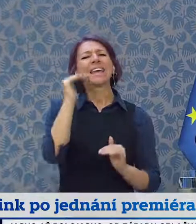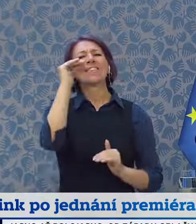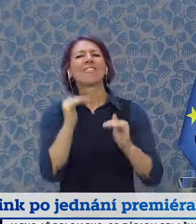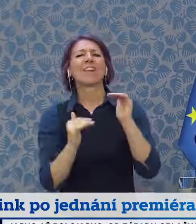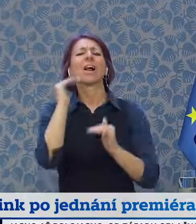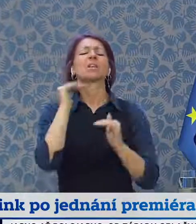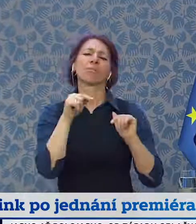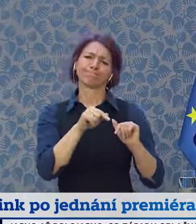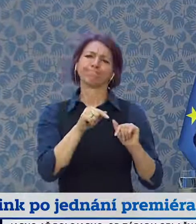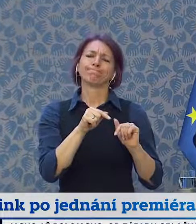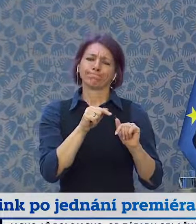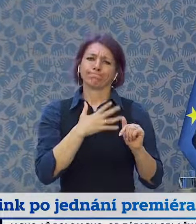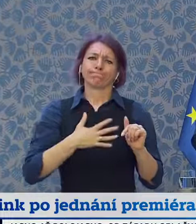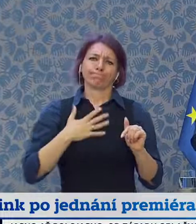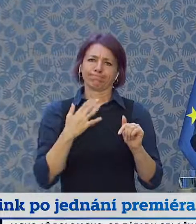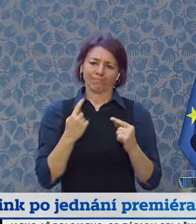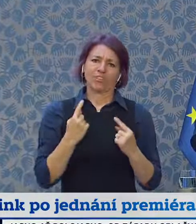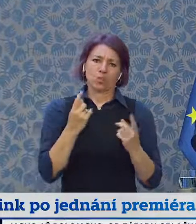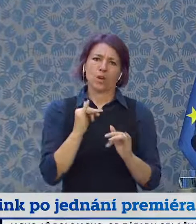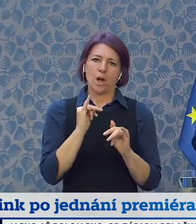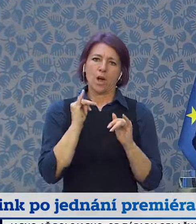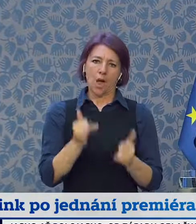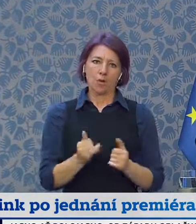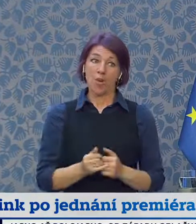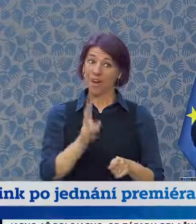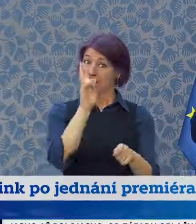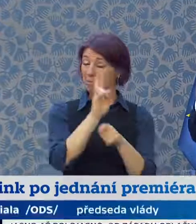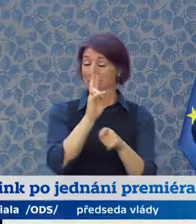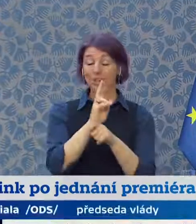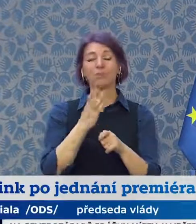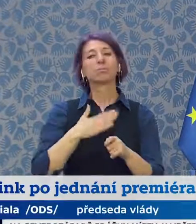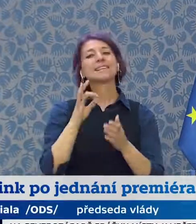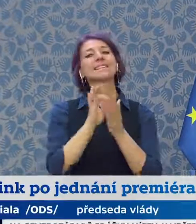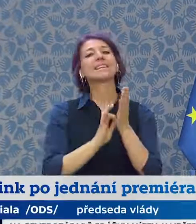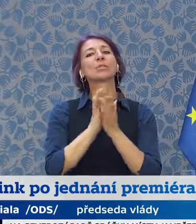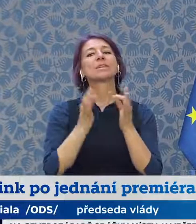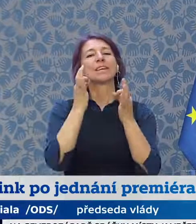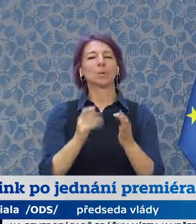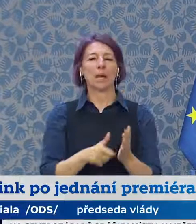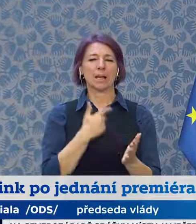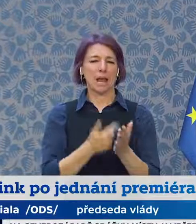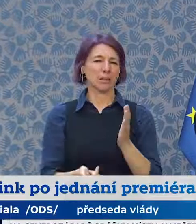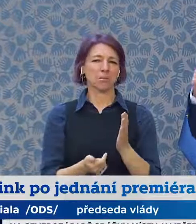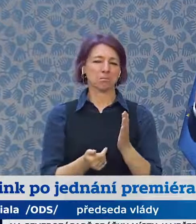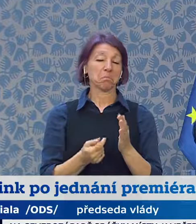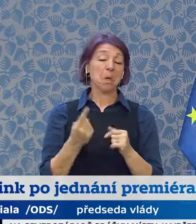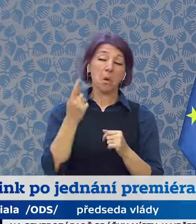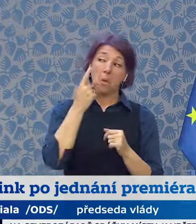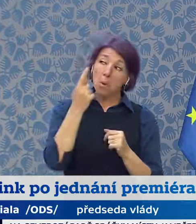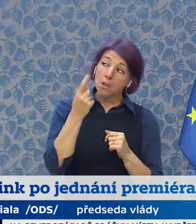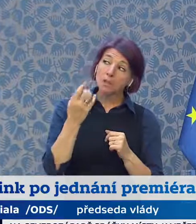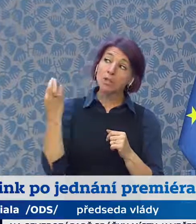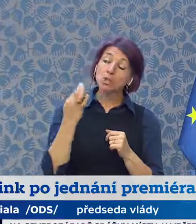ta situace není tak jednoduchá, jak by se zdálo, protože nad námi jsou státy, pokud jde o výšší